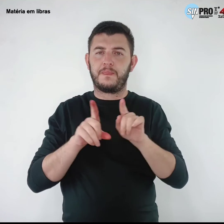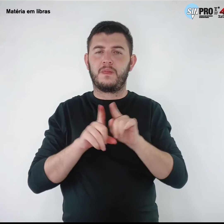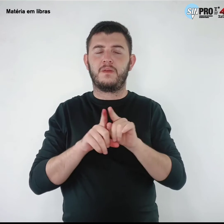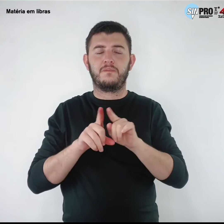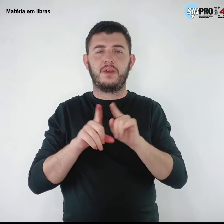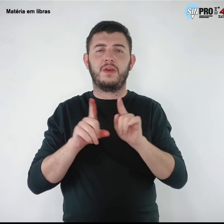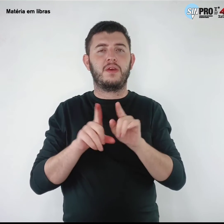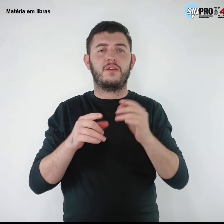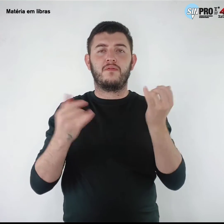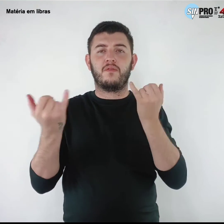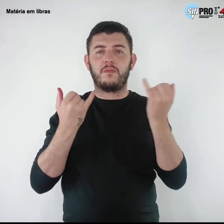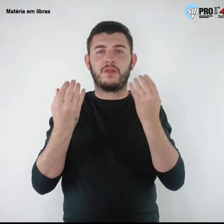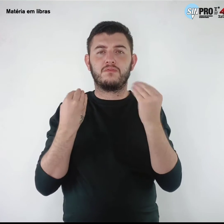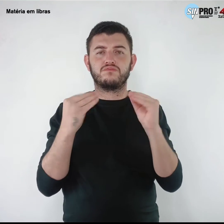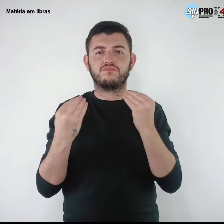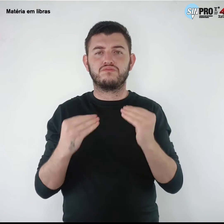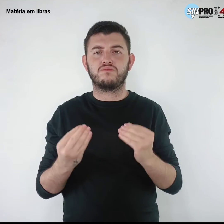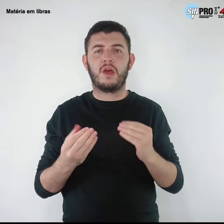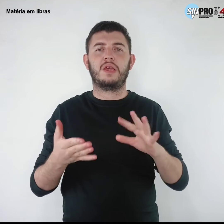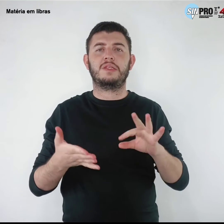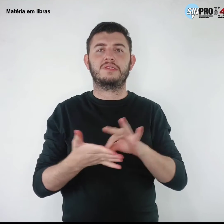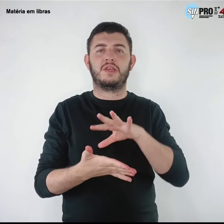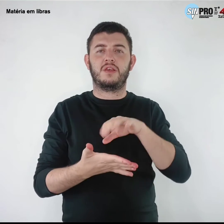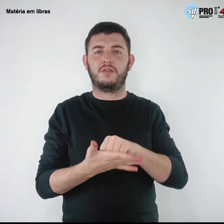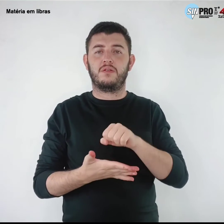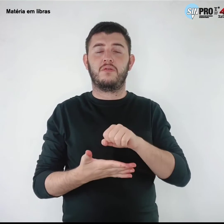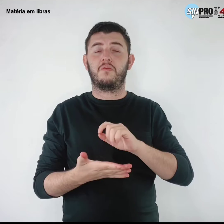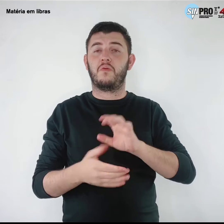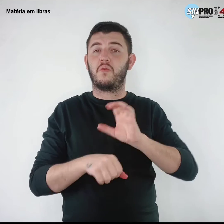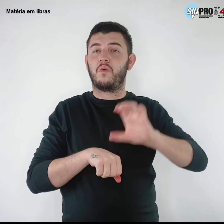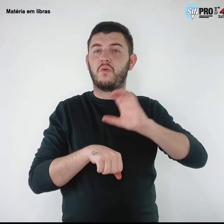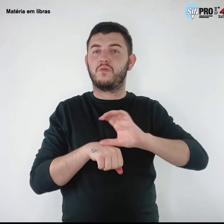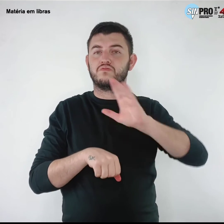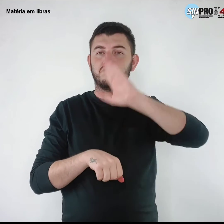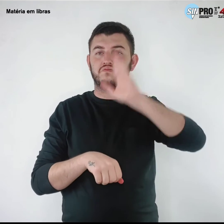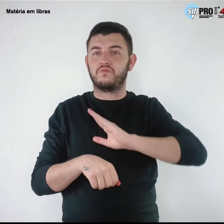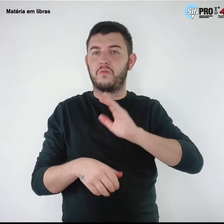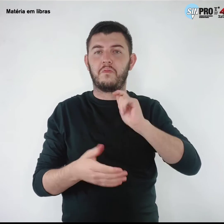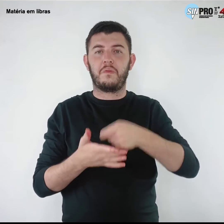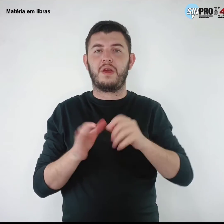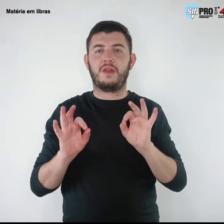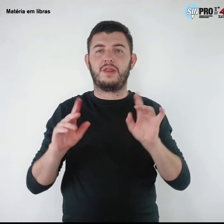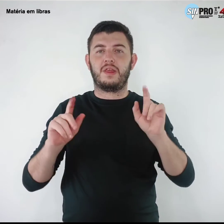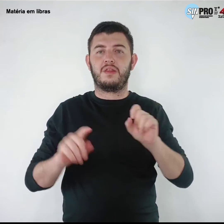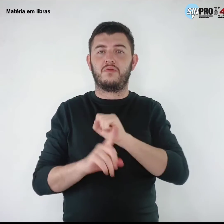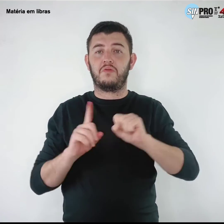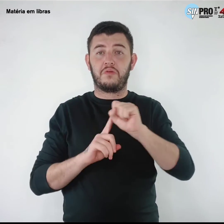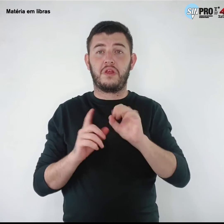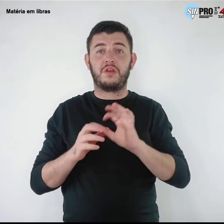com a inscrição. O curso é gratuito e aberto a toda a sociedade.